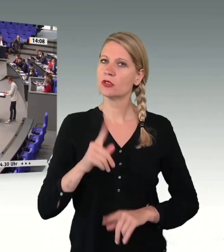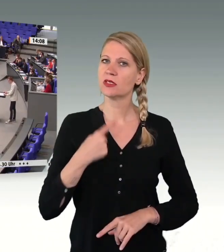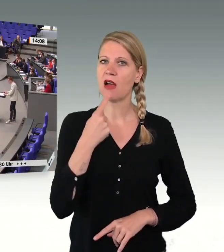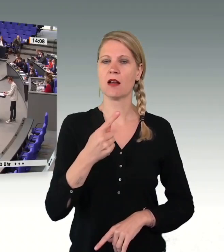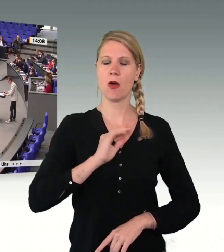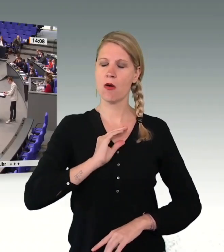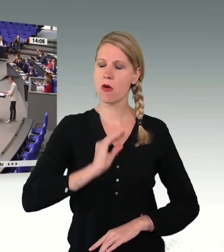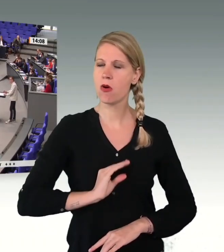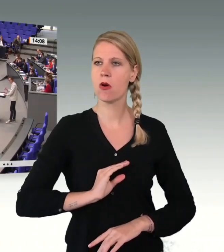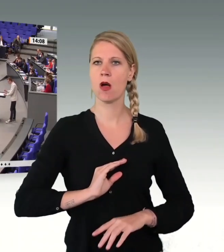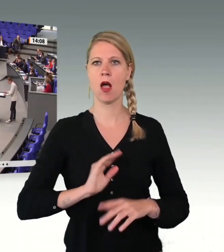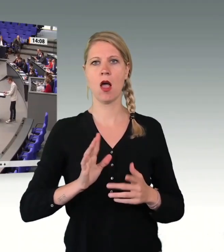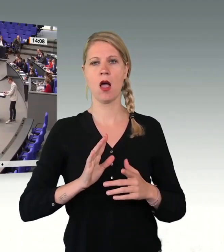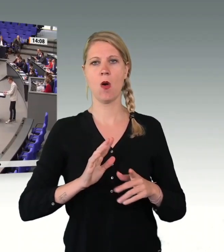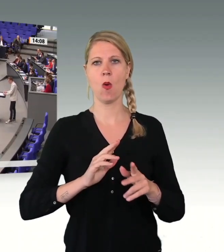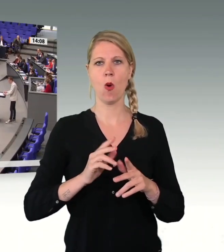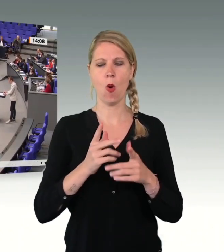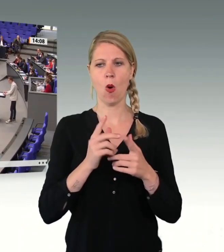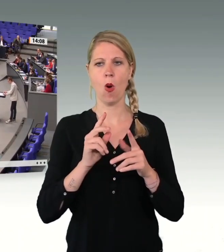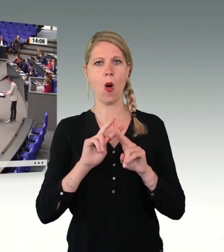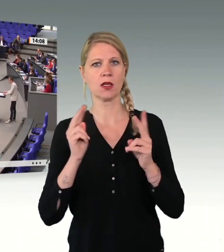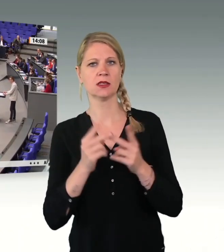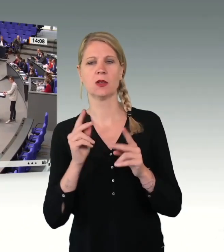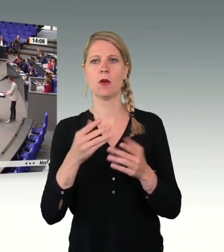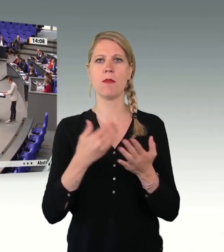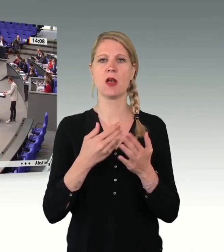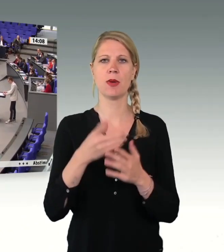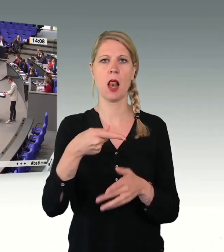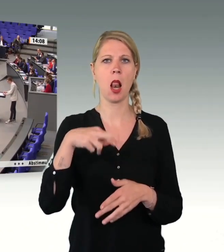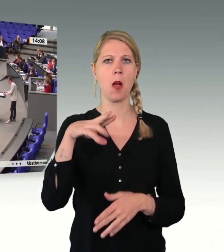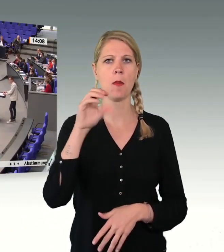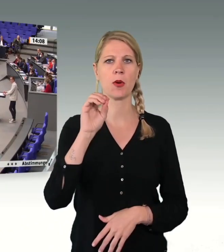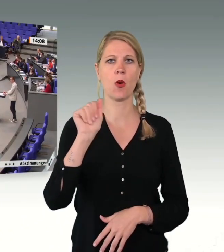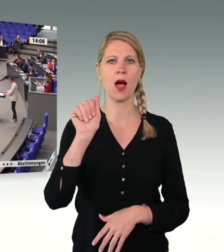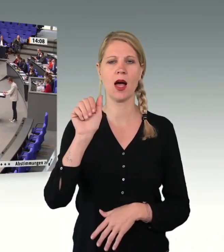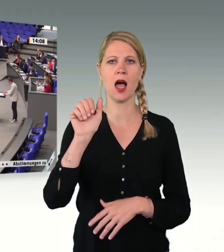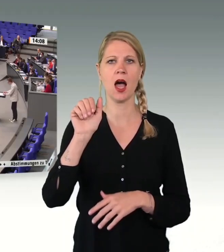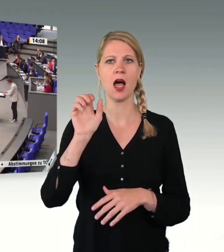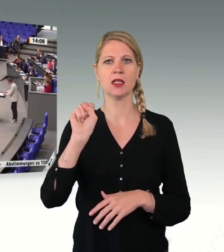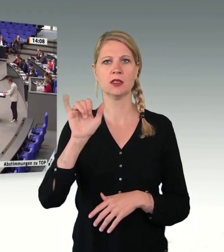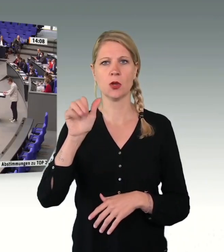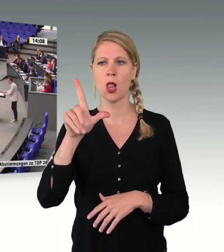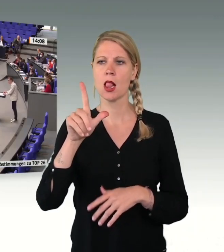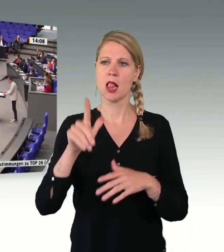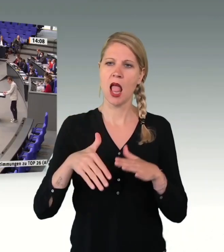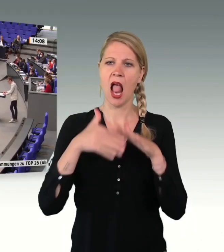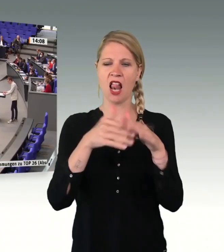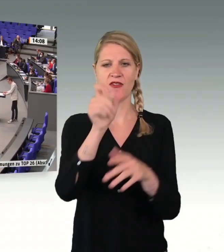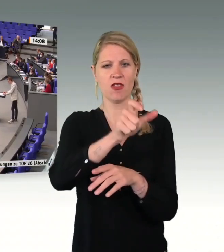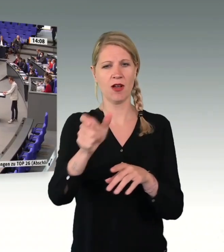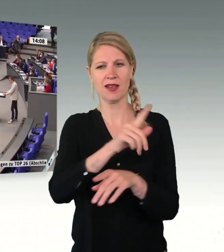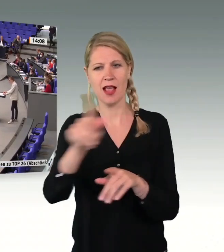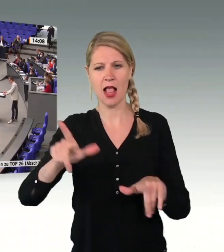Organisationen wie Pro Asyl, die denen zur Seite stehen, deren Leben und deren Zukunft auf dem Spiel steht. Und ich bin froh, dass es diese